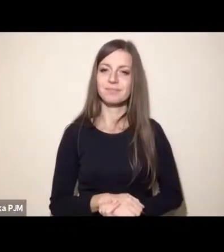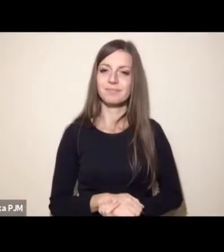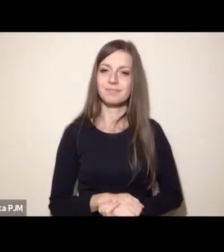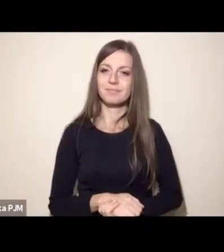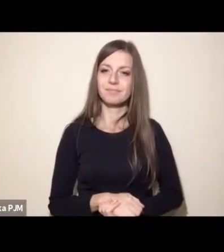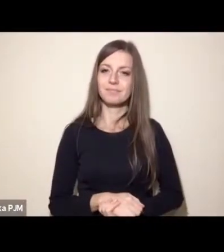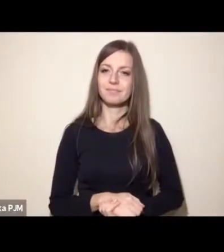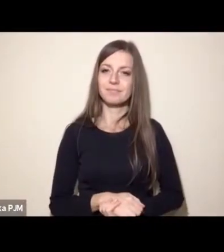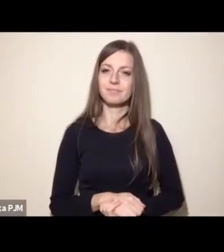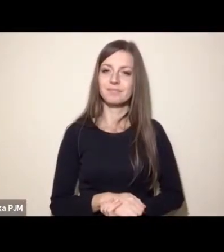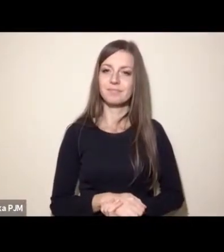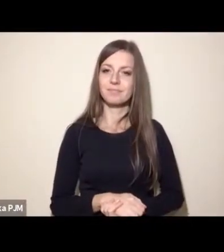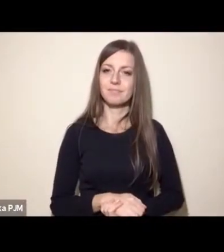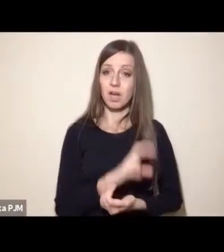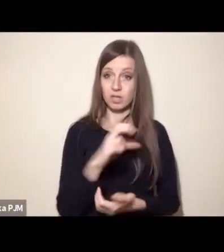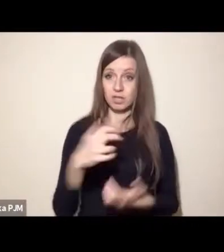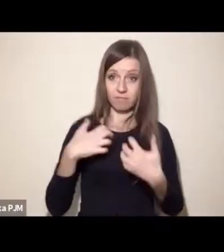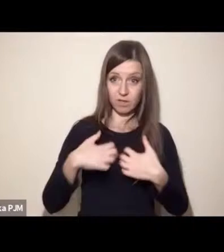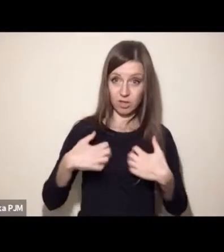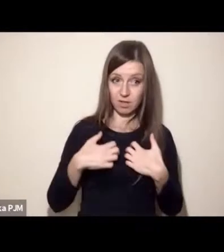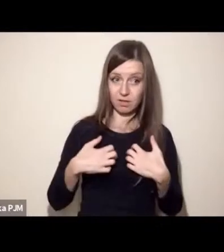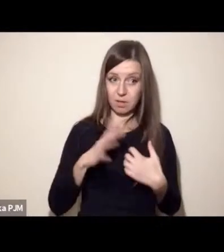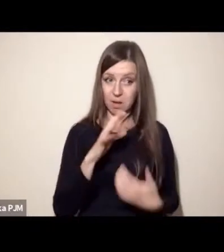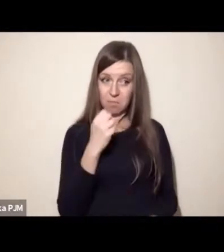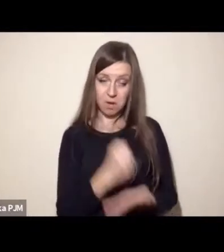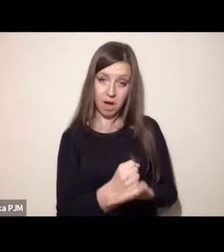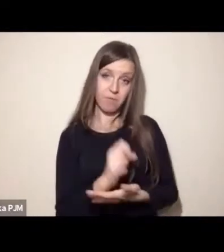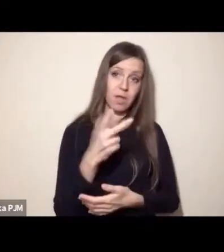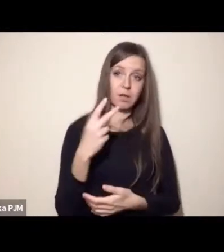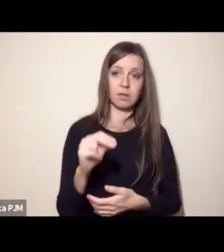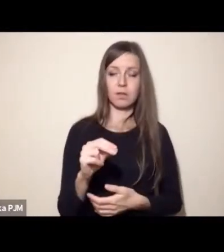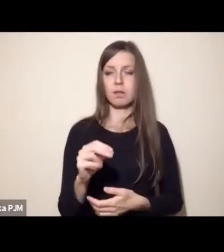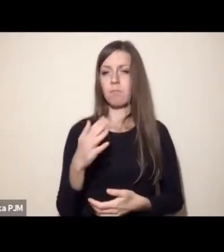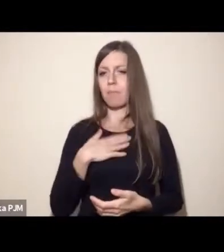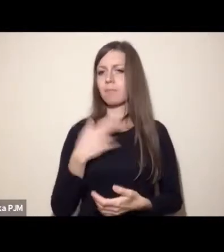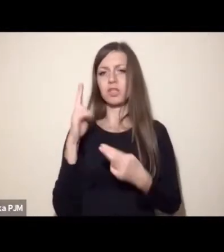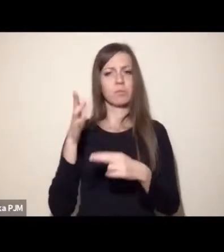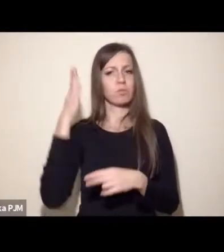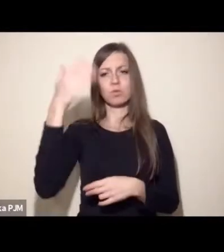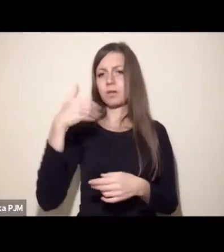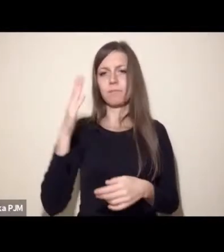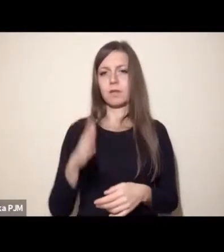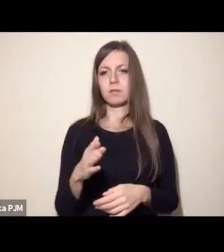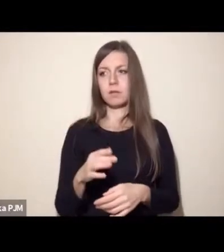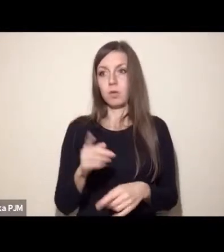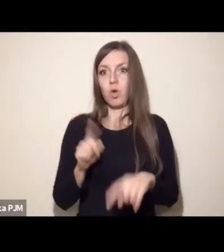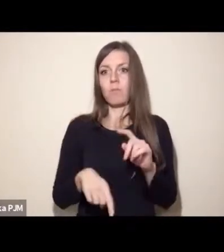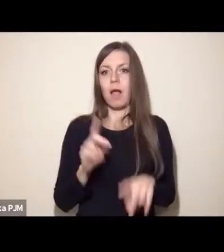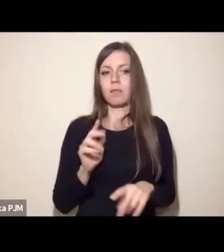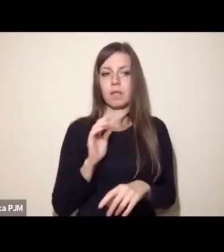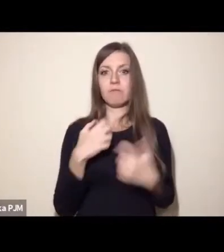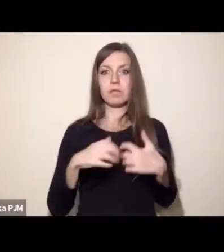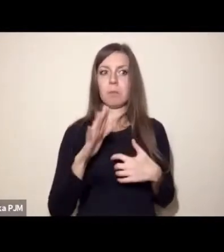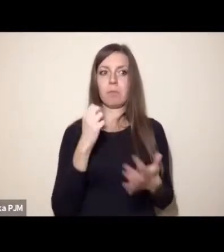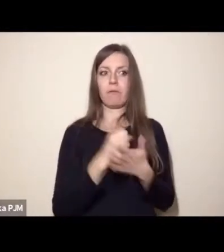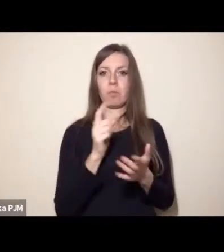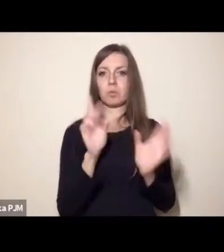właśnie pokroju, czy zwierzęta w ogóle zasułują naprawa już nie będzie, że to będzie coś na raz naturalnego